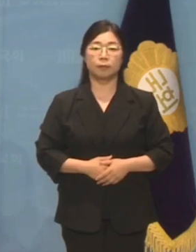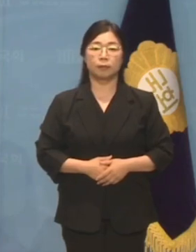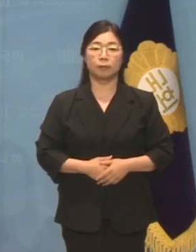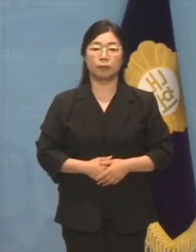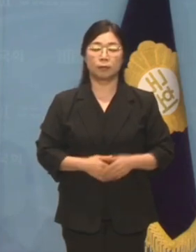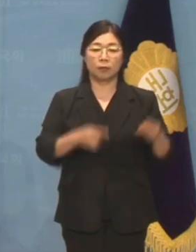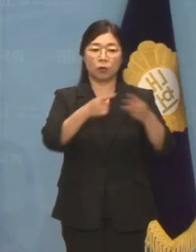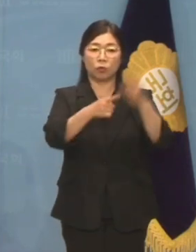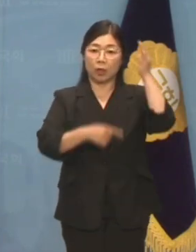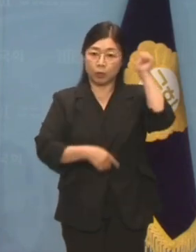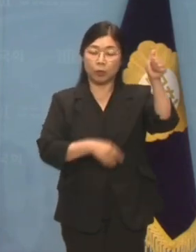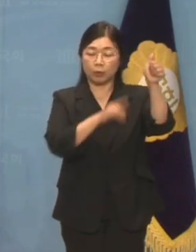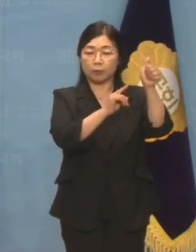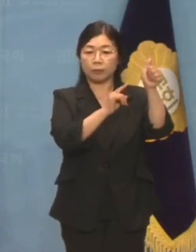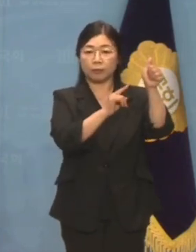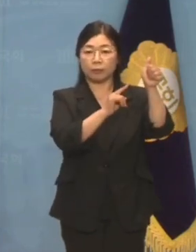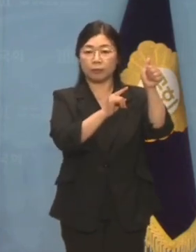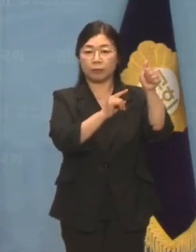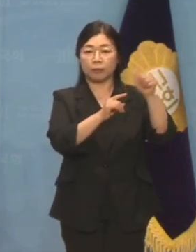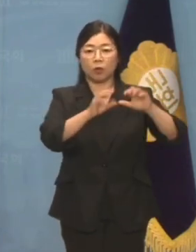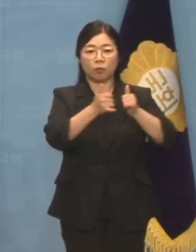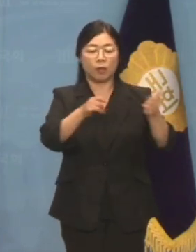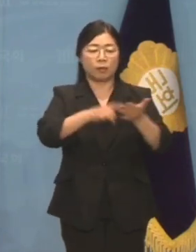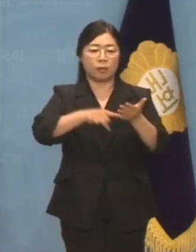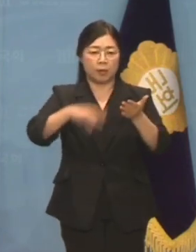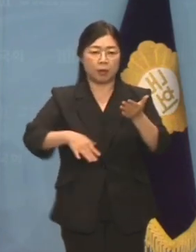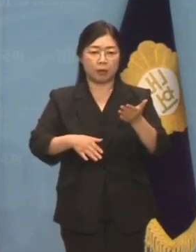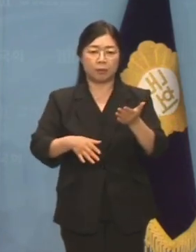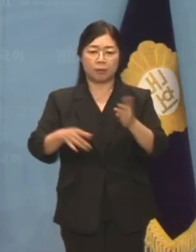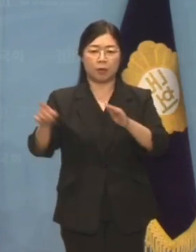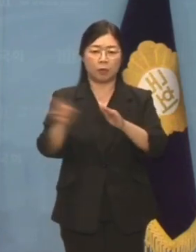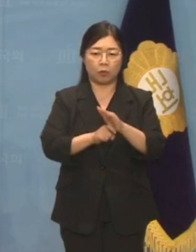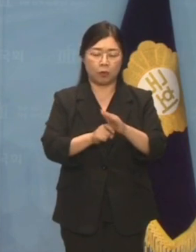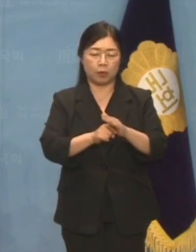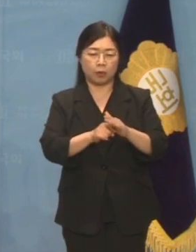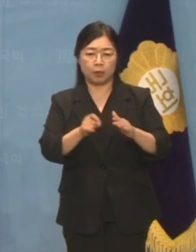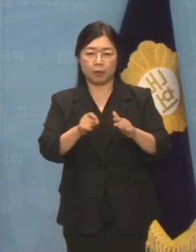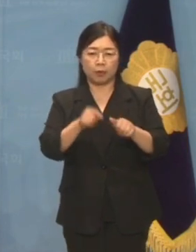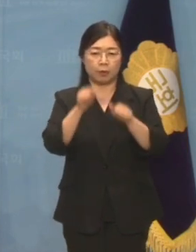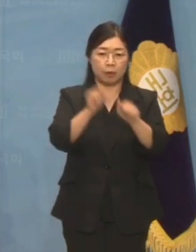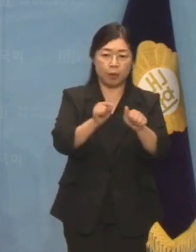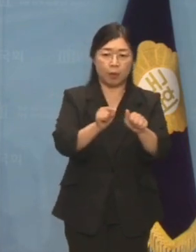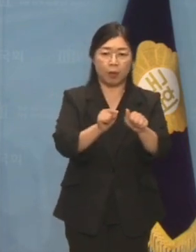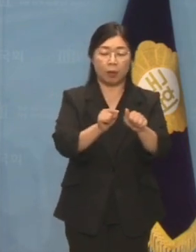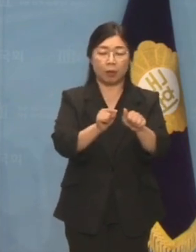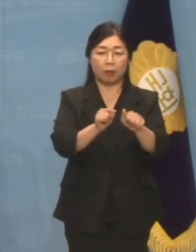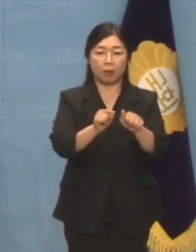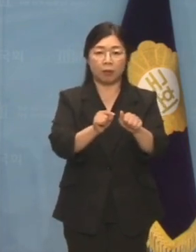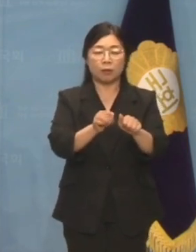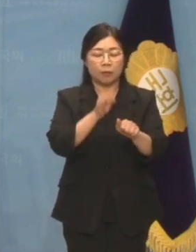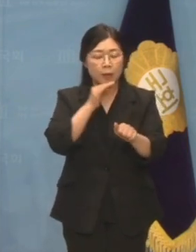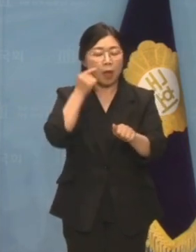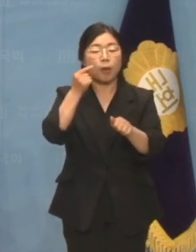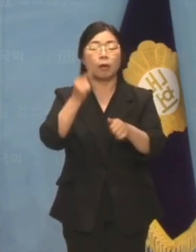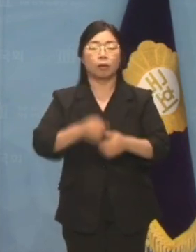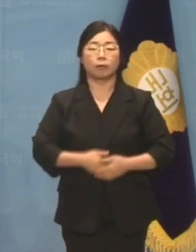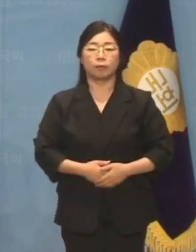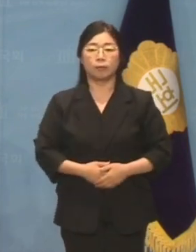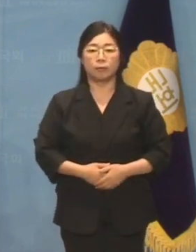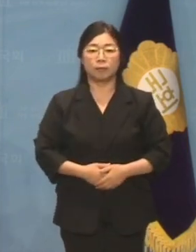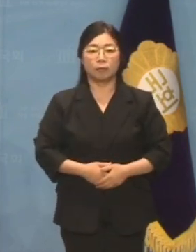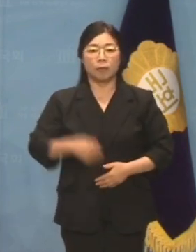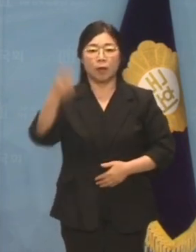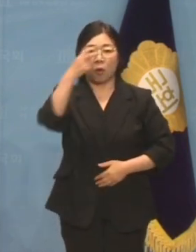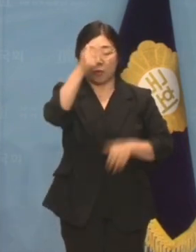윤석열 대통령, 국민 혈세 도둑 잡으라 명령했죠? 잡아봅시다. 검찰